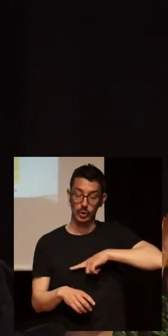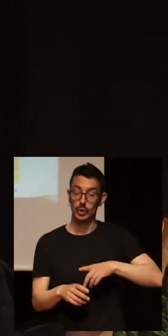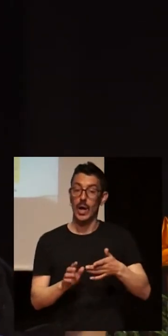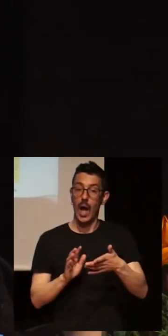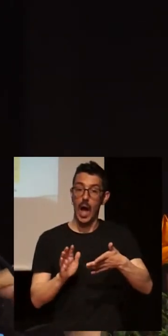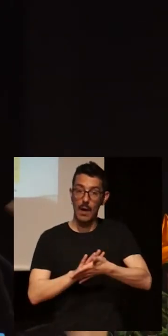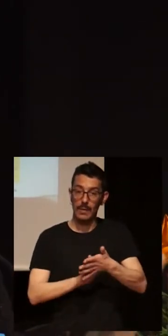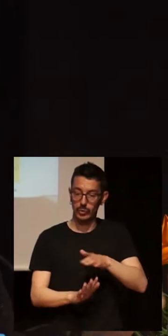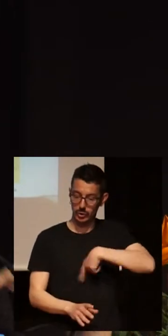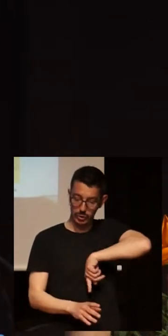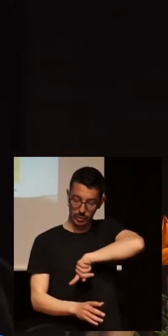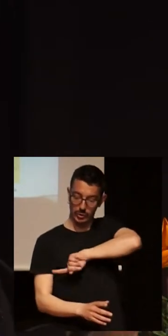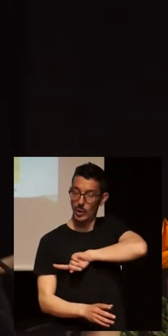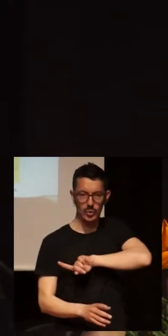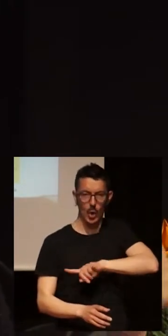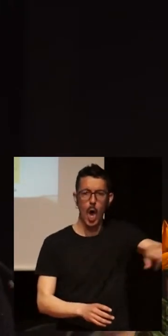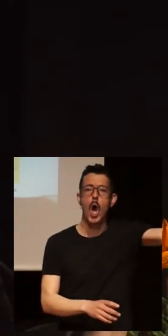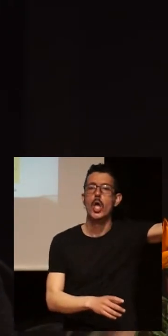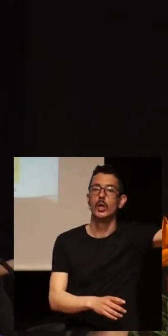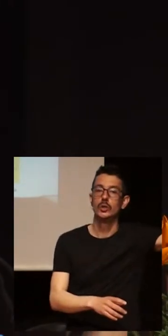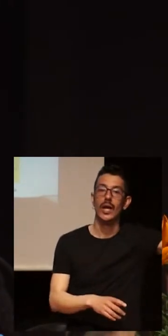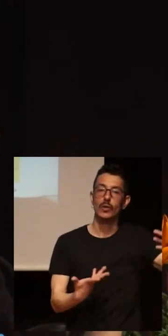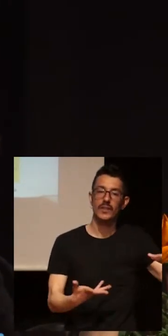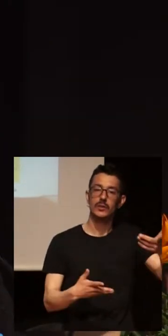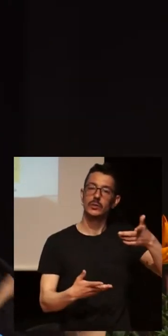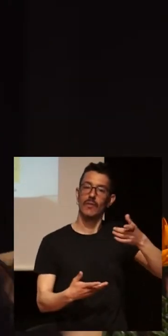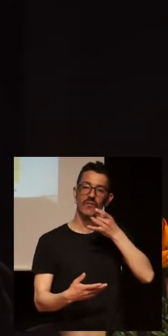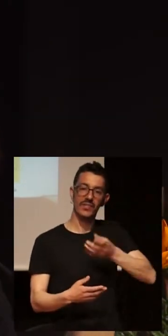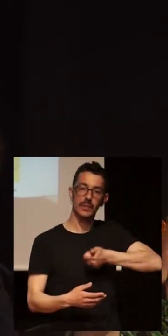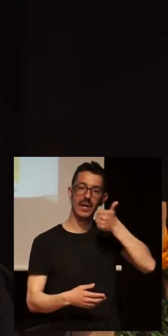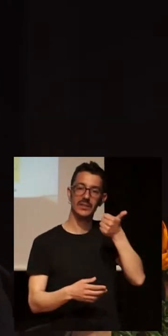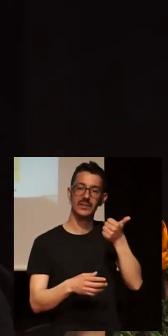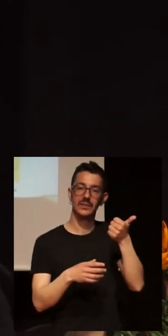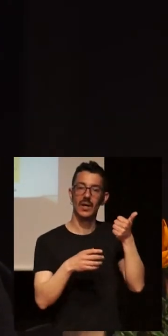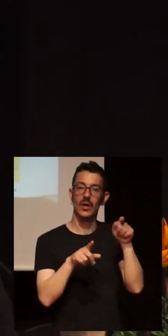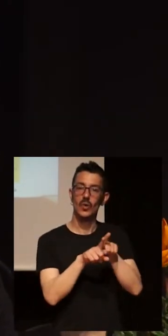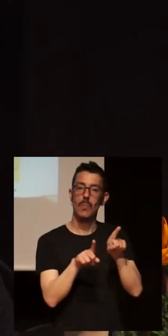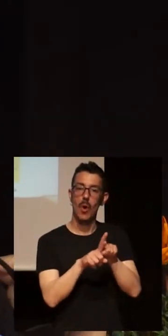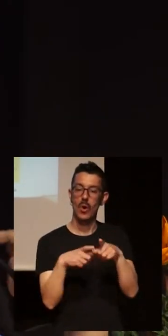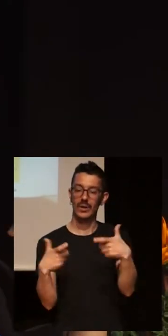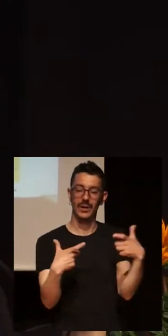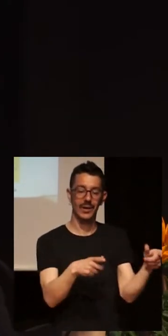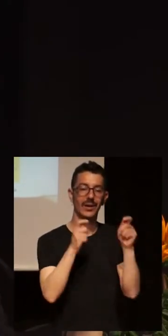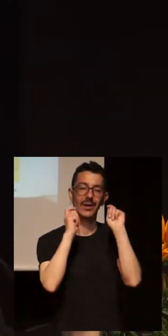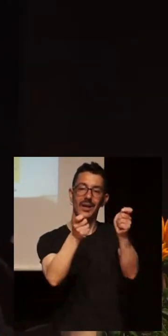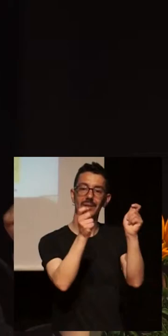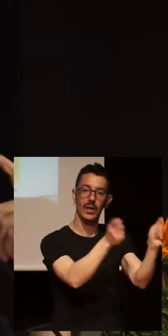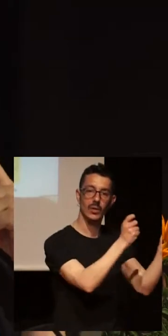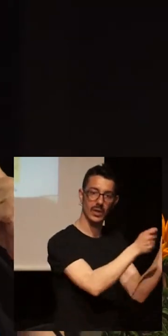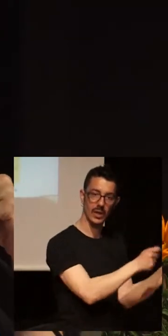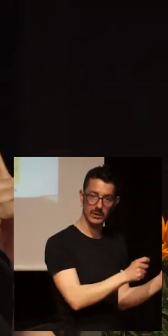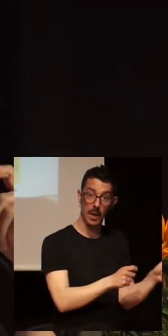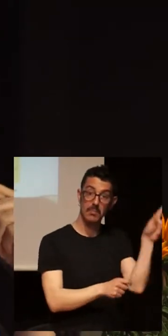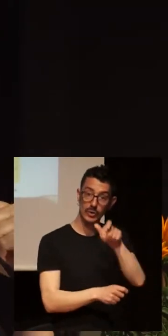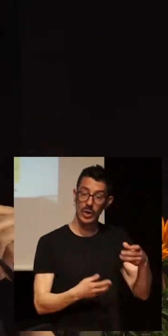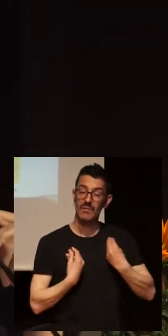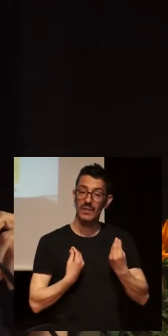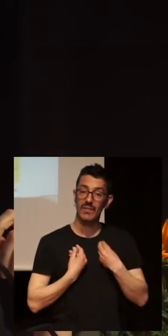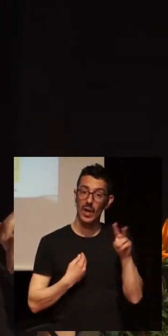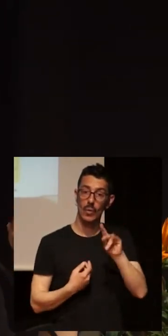categories in relation to the people, which live with the VIH, in a system. First were